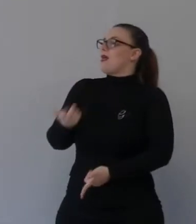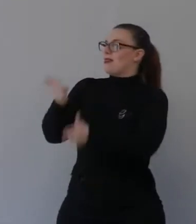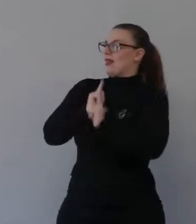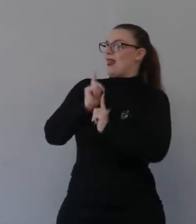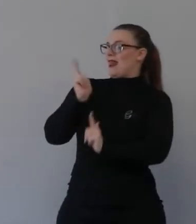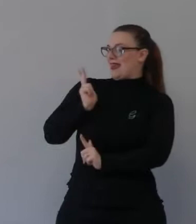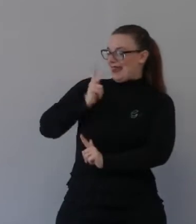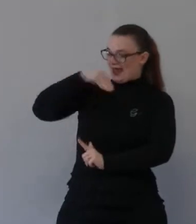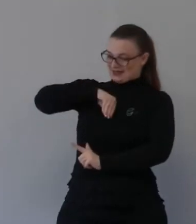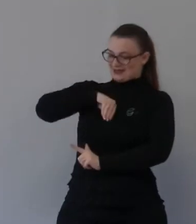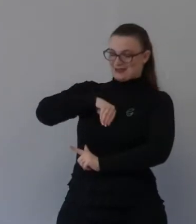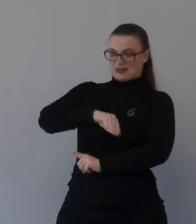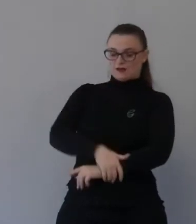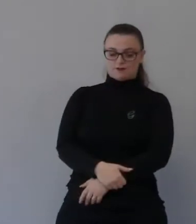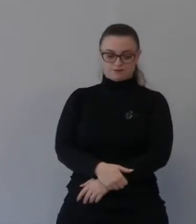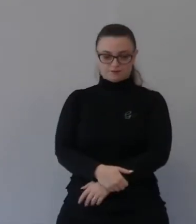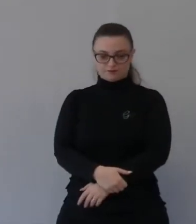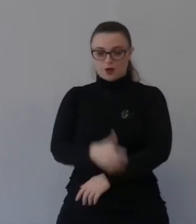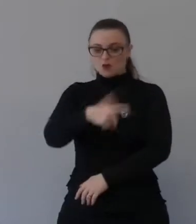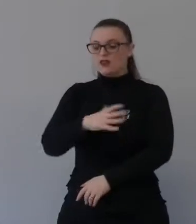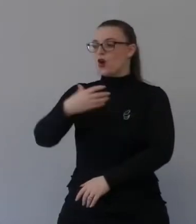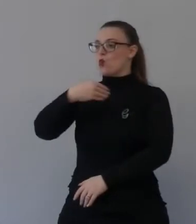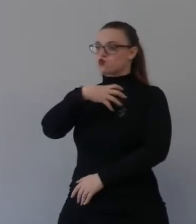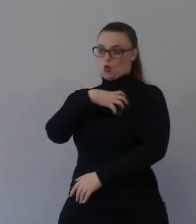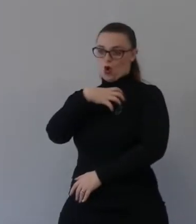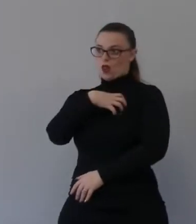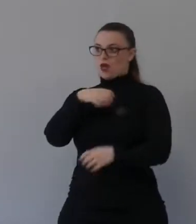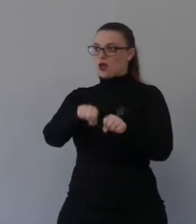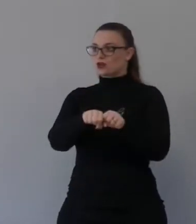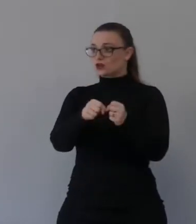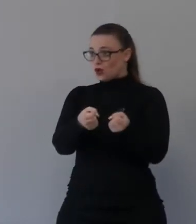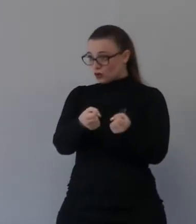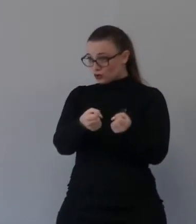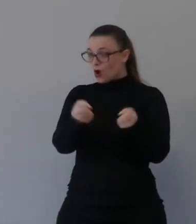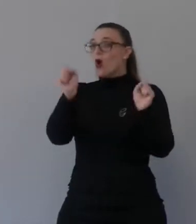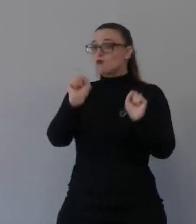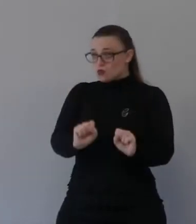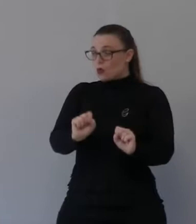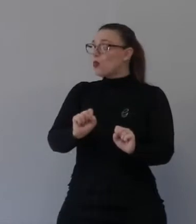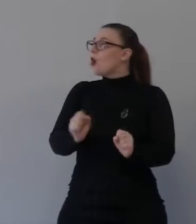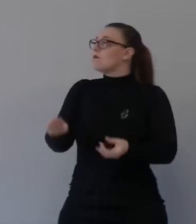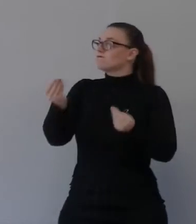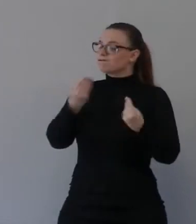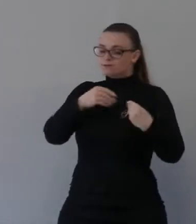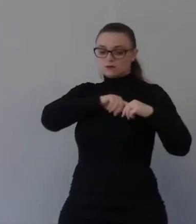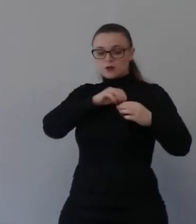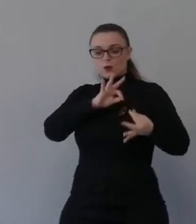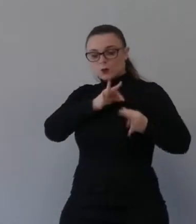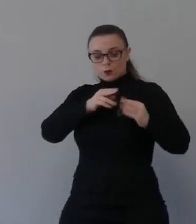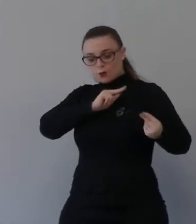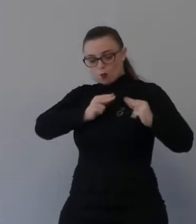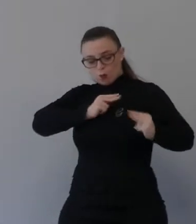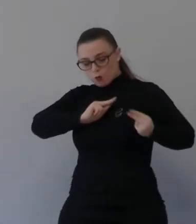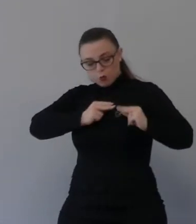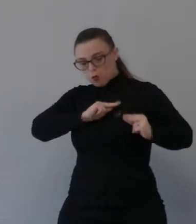nostri cuori rotti perché noi rotti siamo dentro possiamo sembrare sani fuori ma noi siamo malati e Gesù